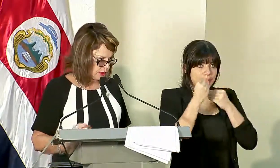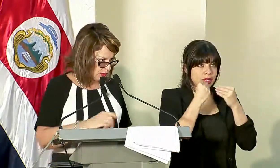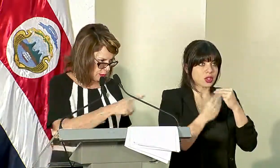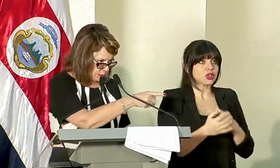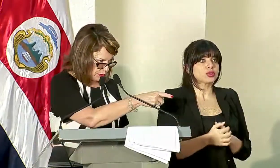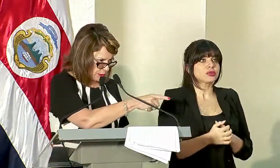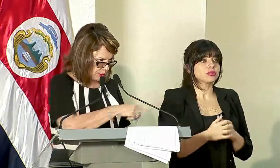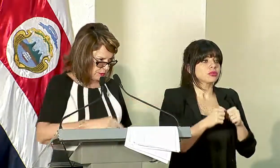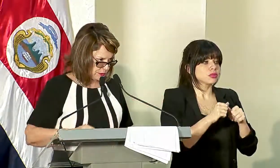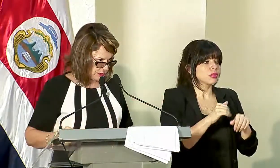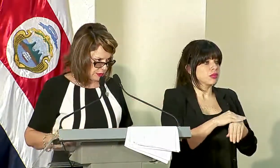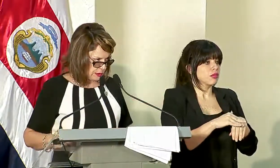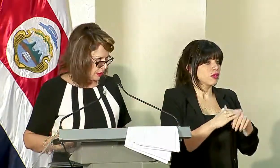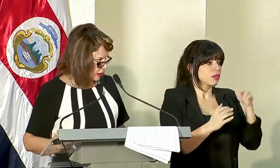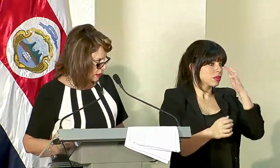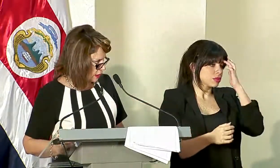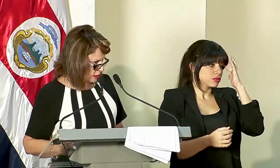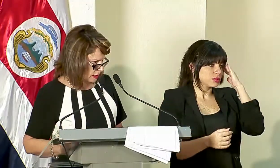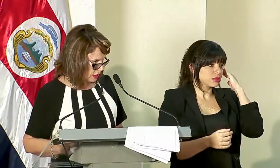Continuamos, por favor.